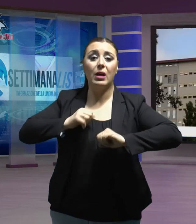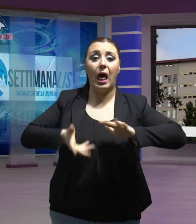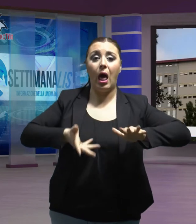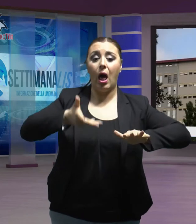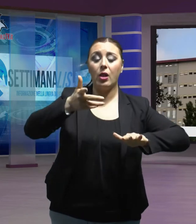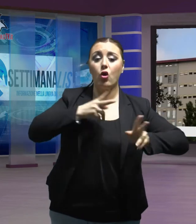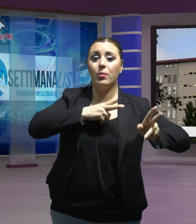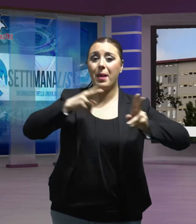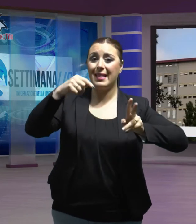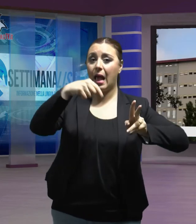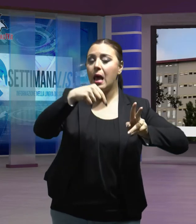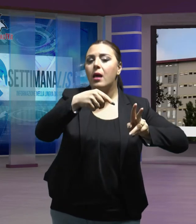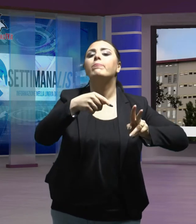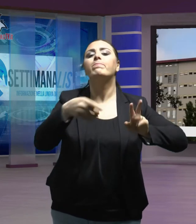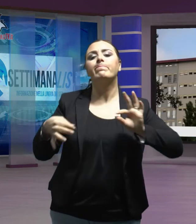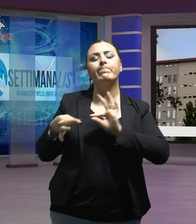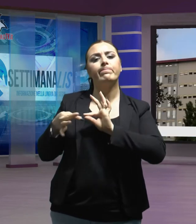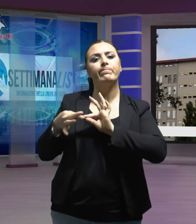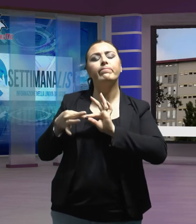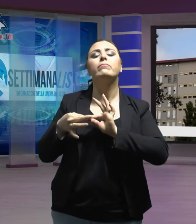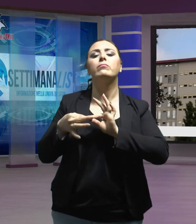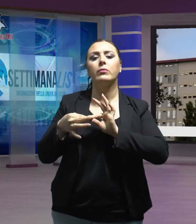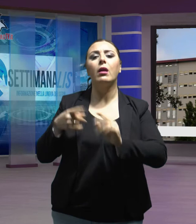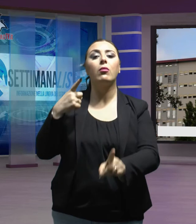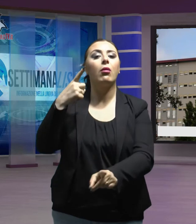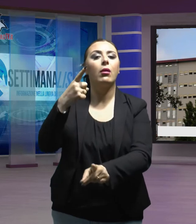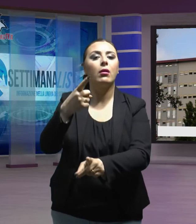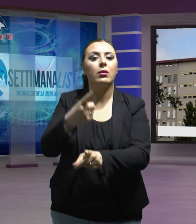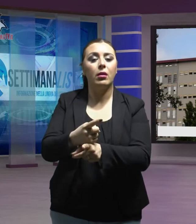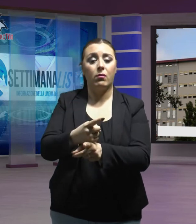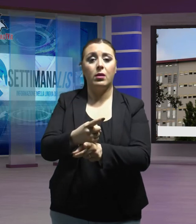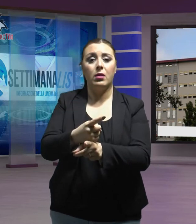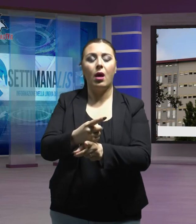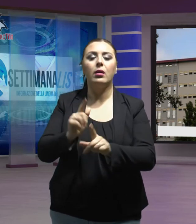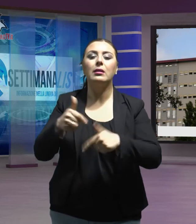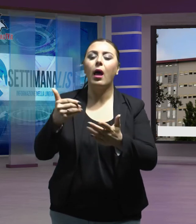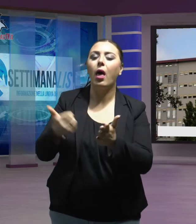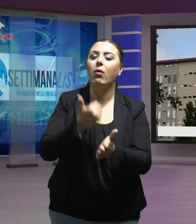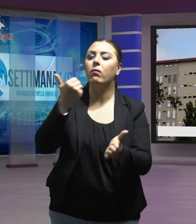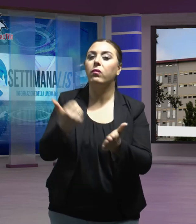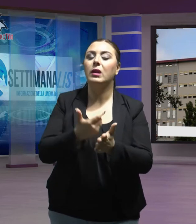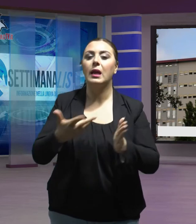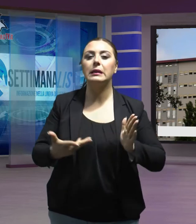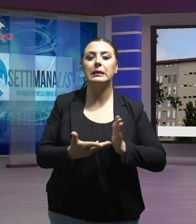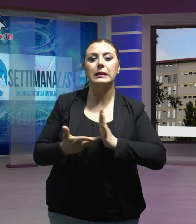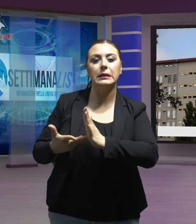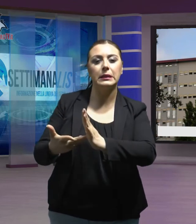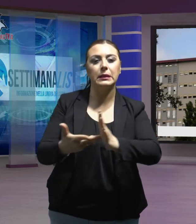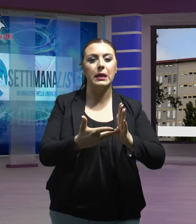ospedaliera, si è resa necessaria per evitare disagi dovuti all